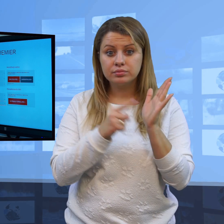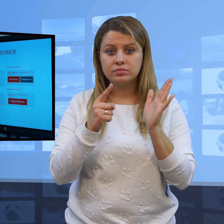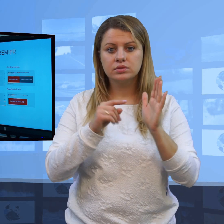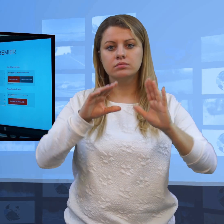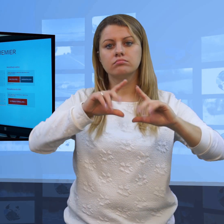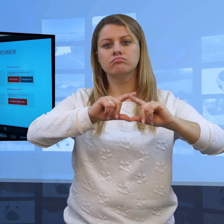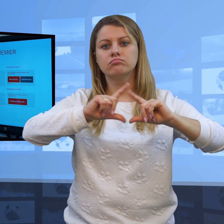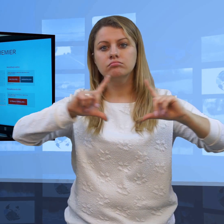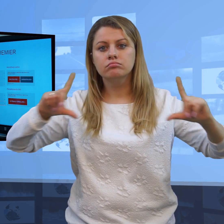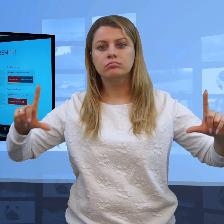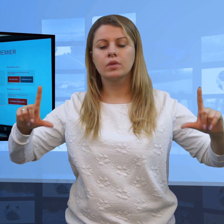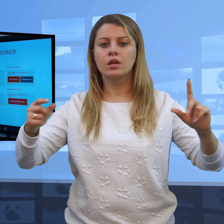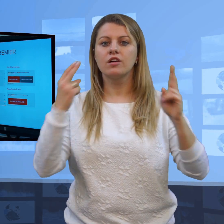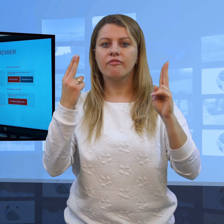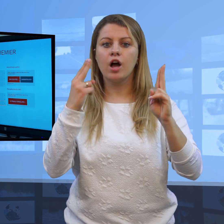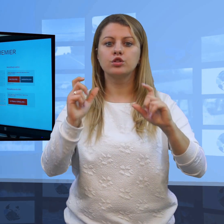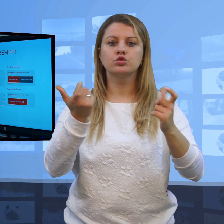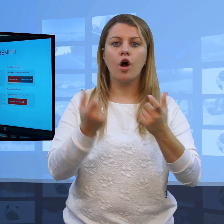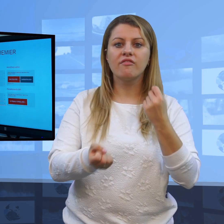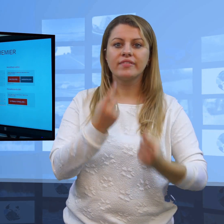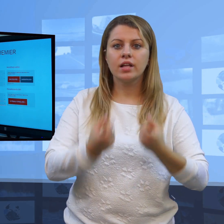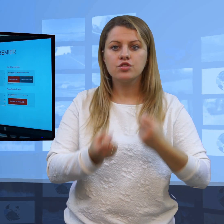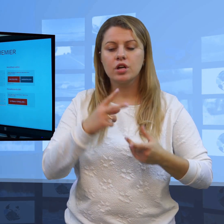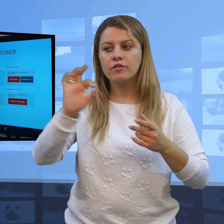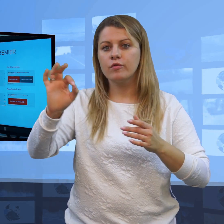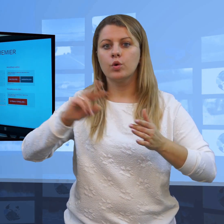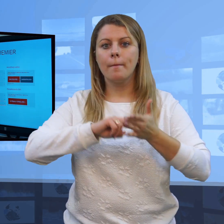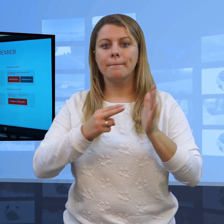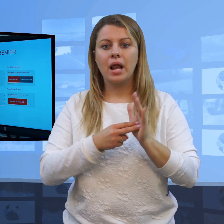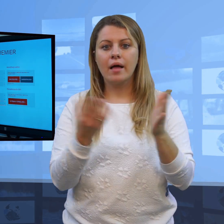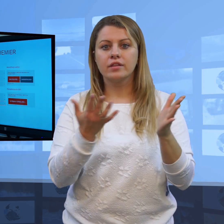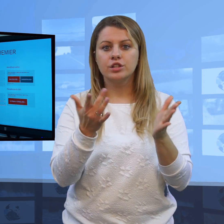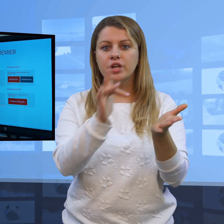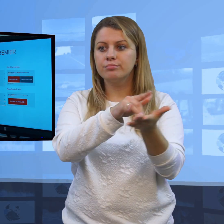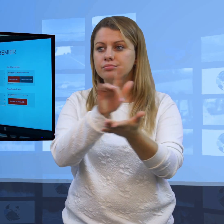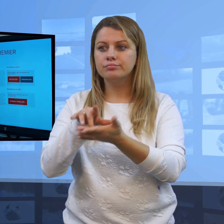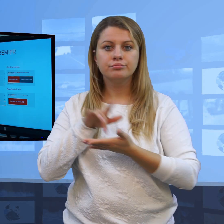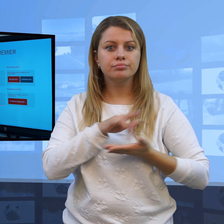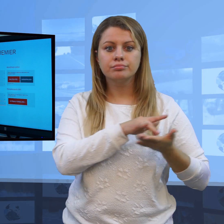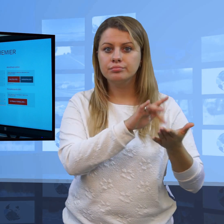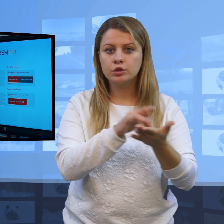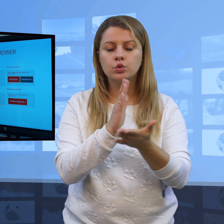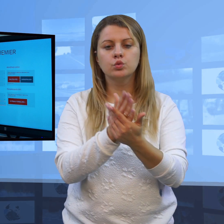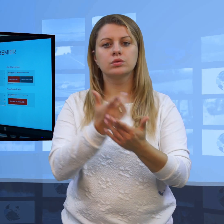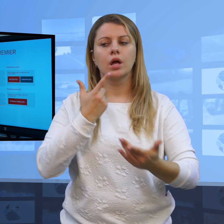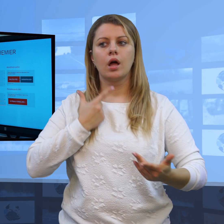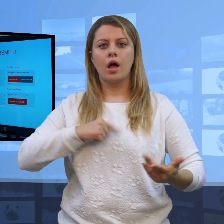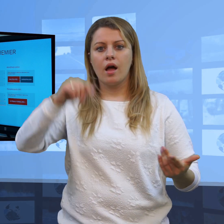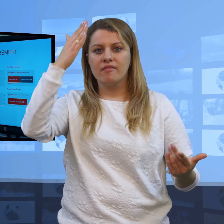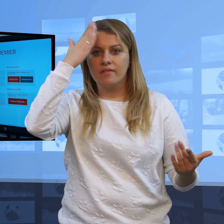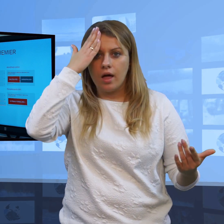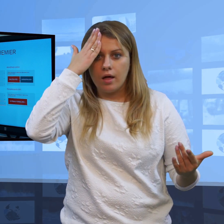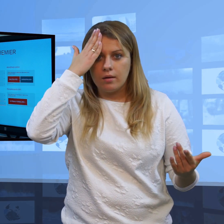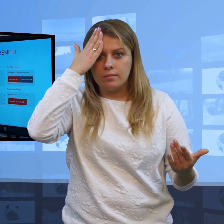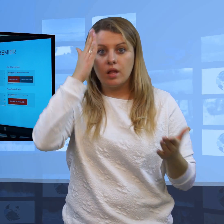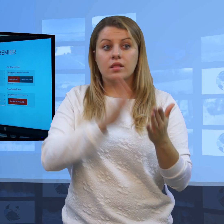najważniejsze wydarzenia. Gdybyście chcieli panią premier spotkać osobiście, zrobić jej zaniecie,